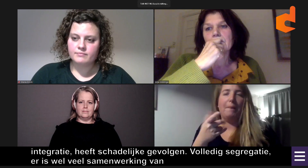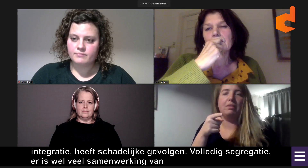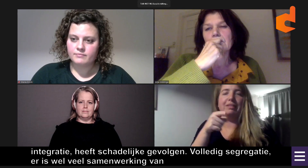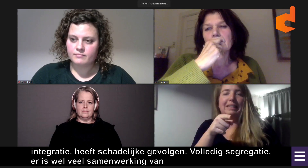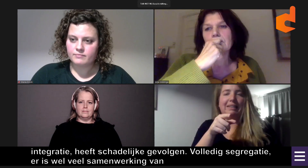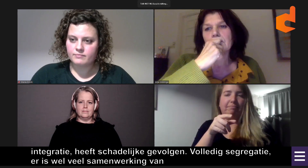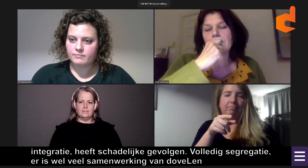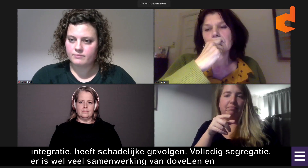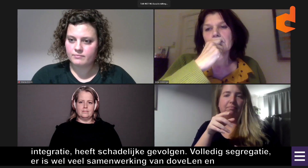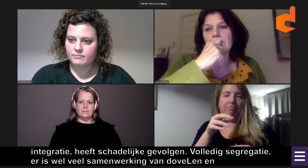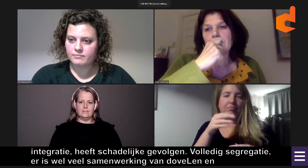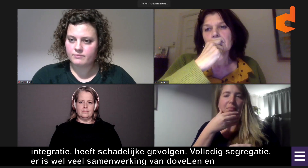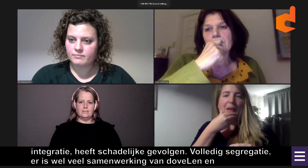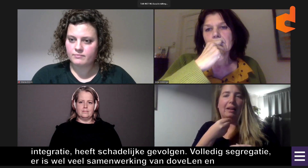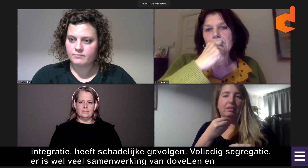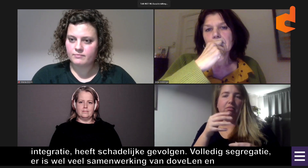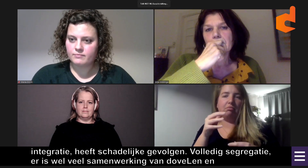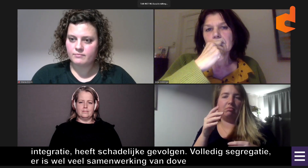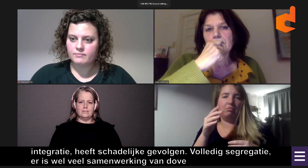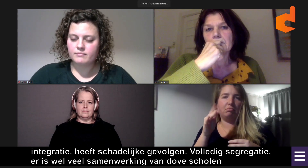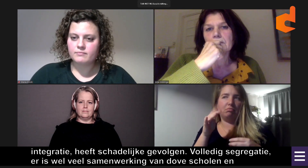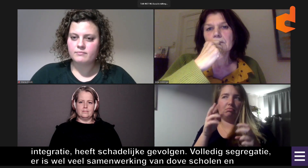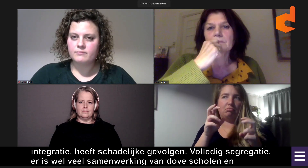Maar uit het onderzoeken blijkt dus ook wel dat.